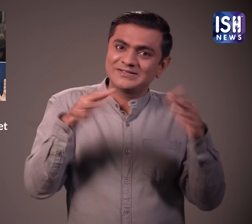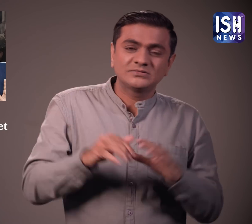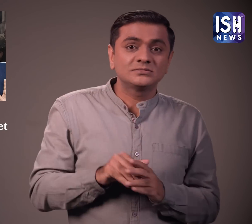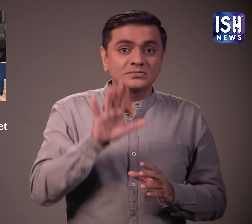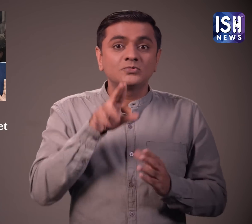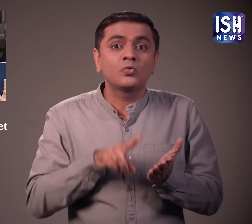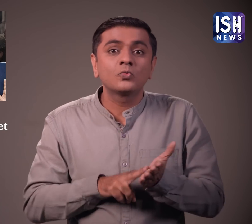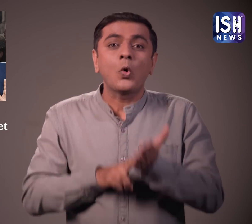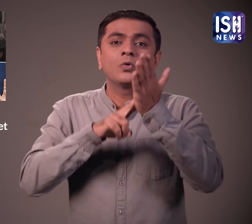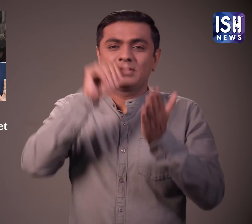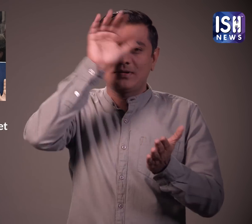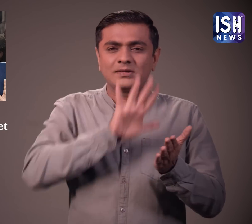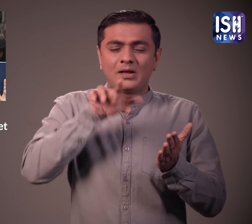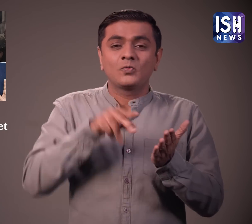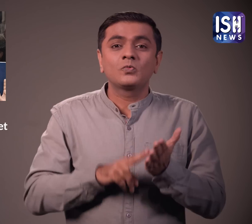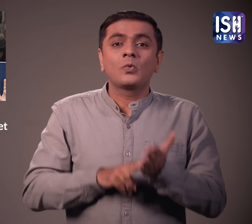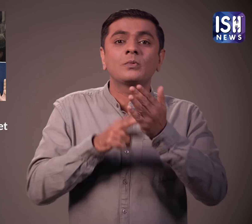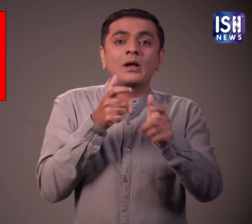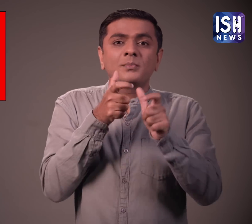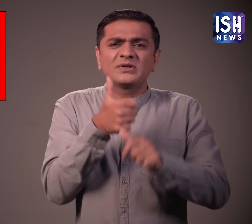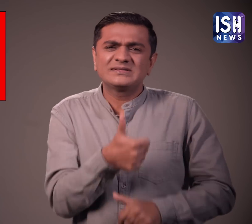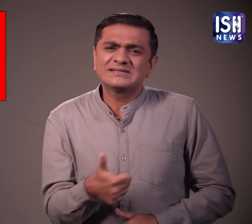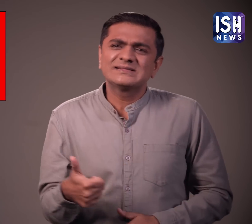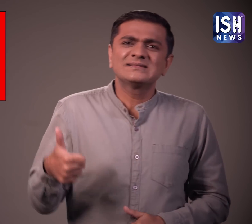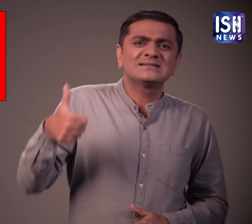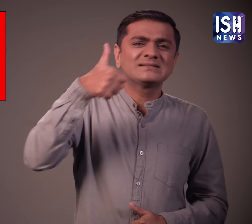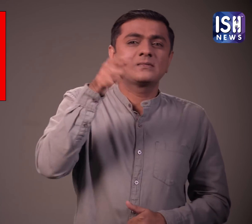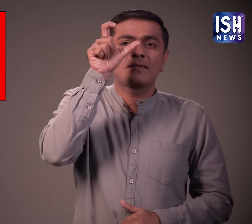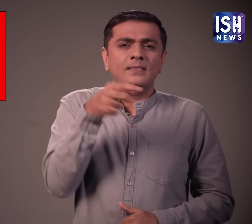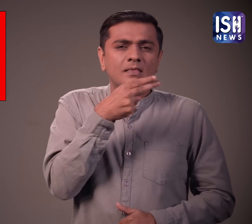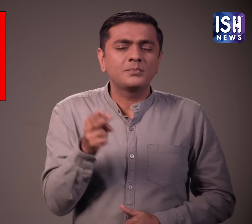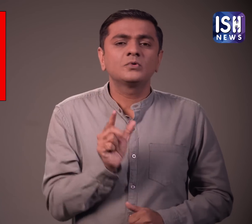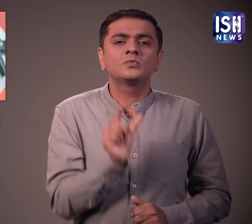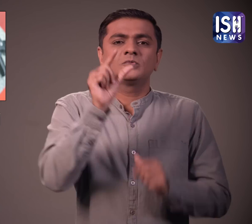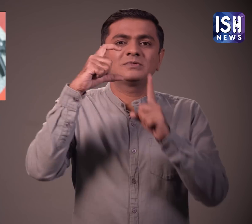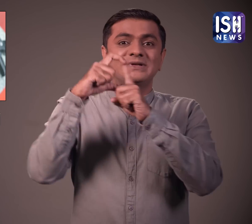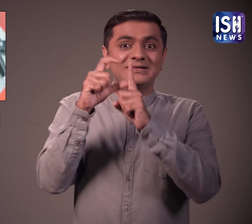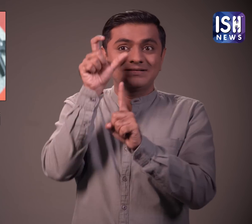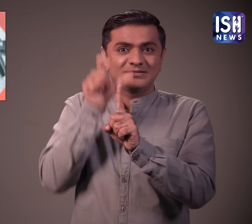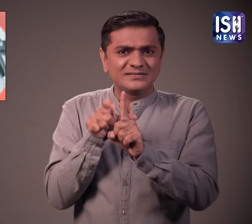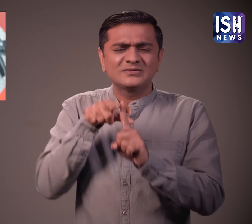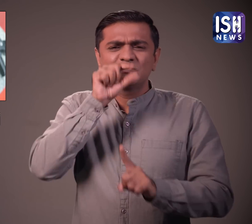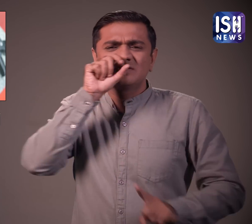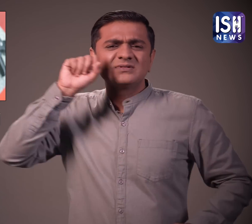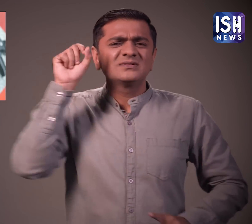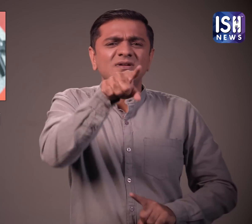इस बयान के बाद उत्तिरी सेना के कमांडर लेफटनेंट जनरल उपेंद्र द्विवेदी ने ट्वीट कर कहा